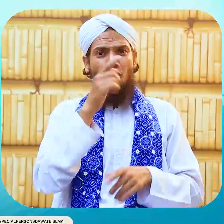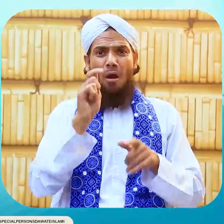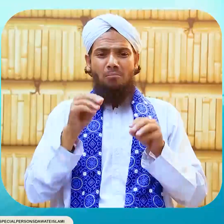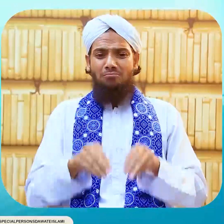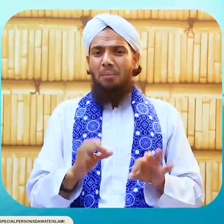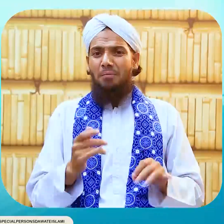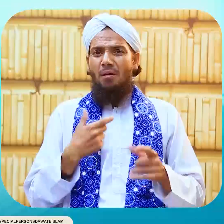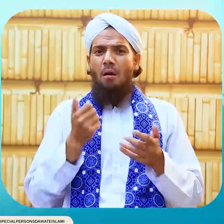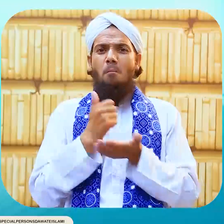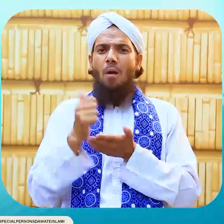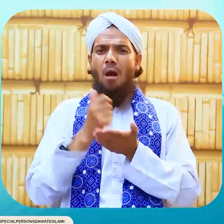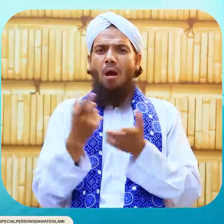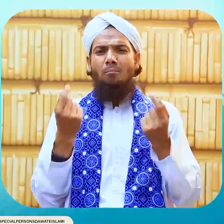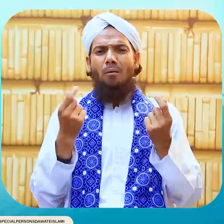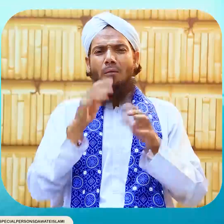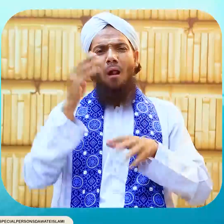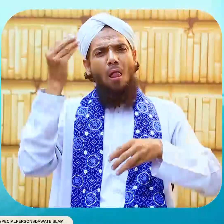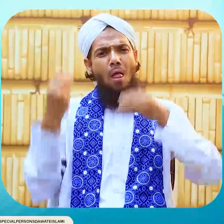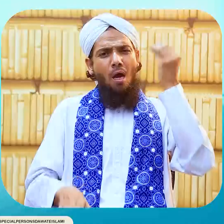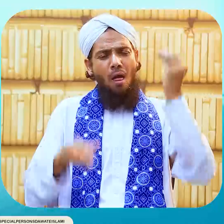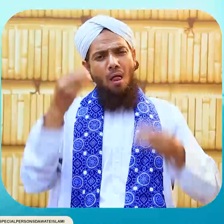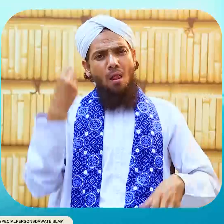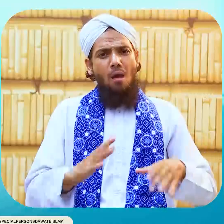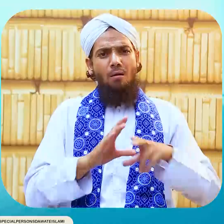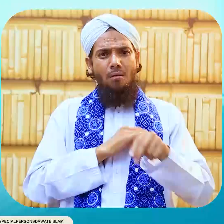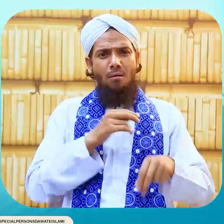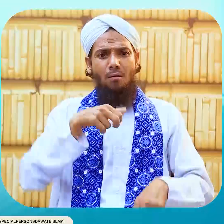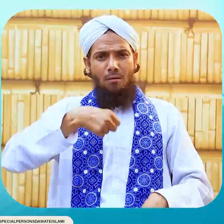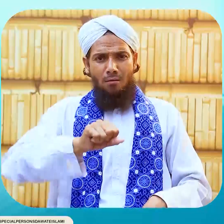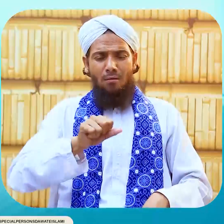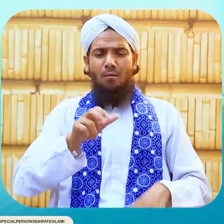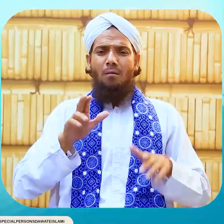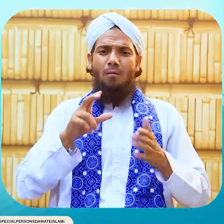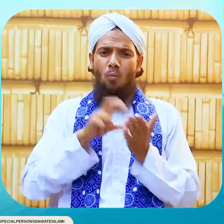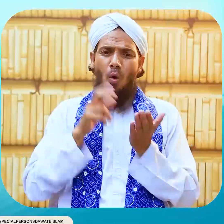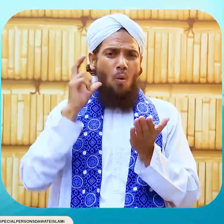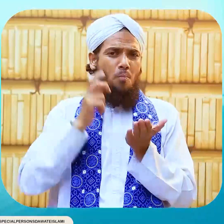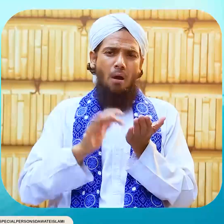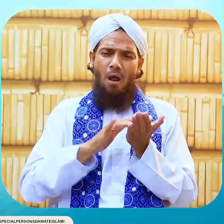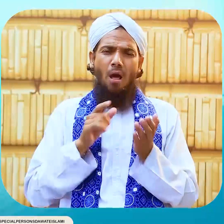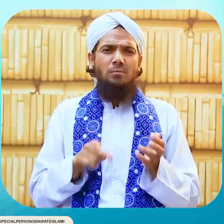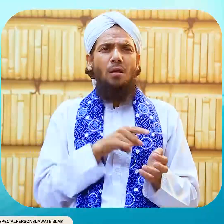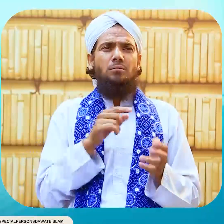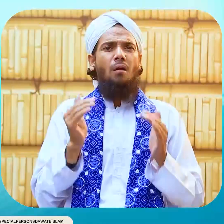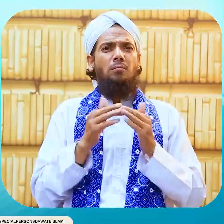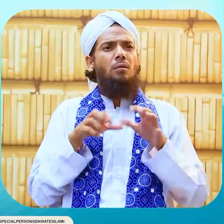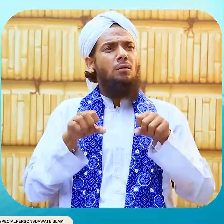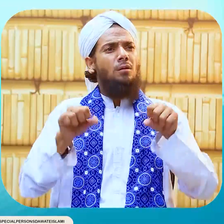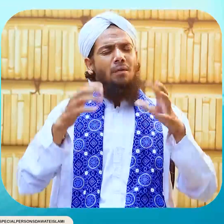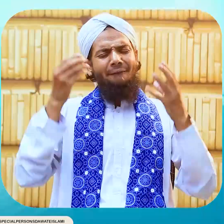آپ کا بینک بیلنس میرے اور آپ کے پیسے میرے اور آپ کی پراپرٹیز میری اور آپ کی تمام چیزیں وہ یہی رہ جانی ہے قبر